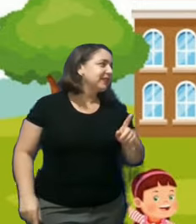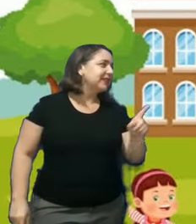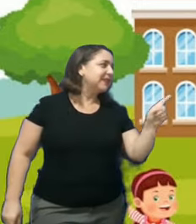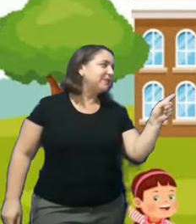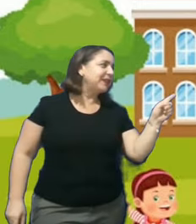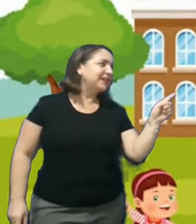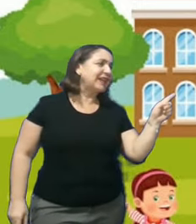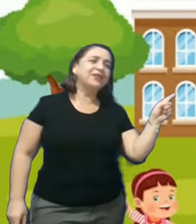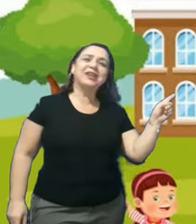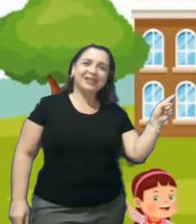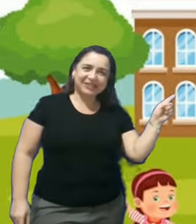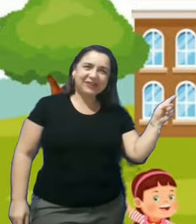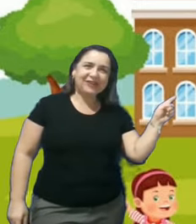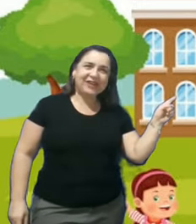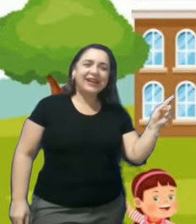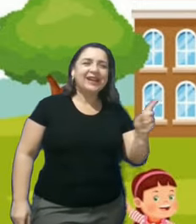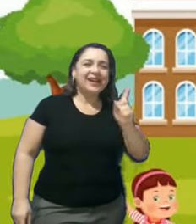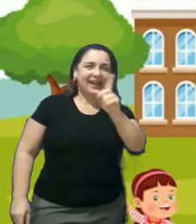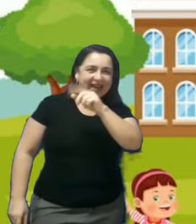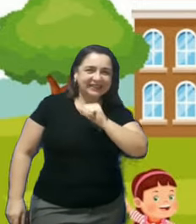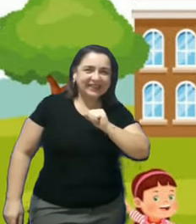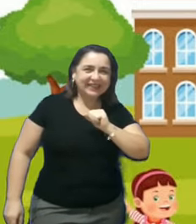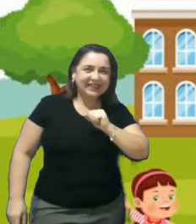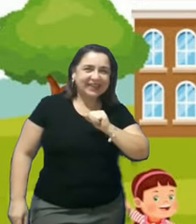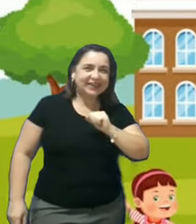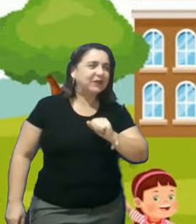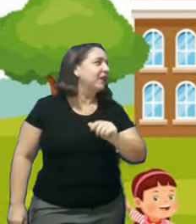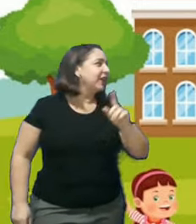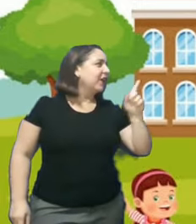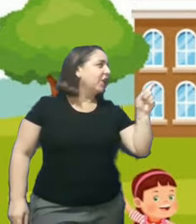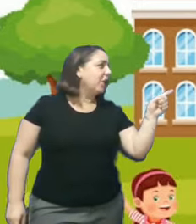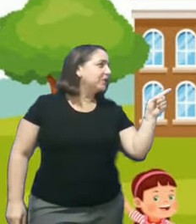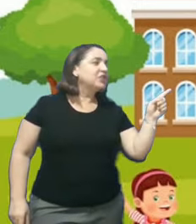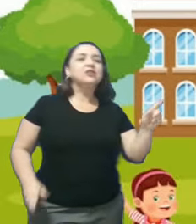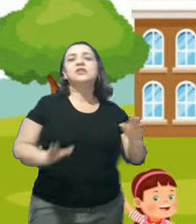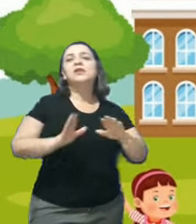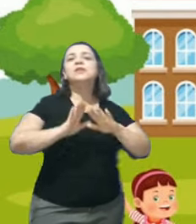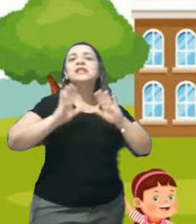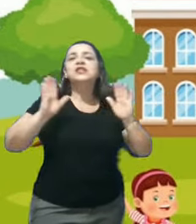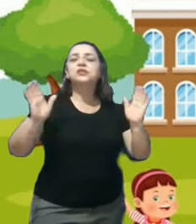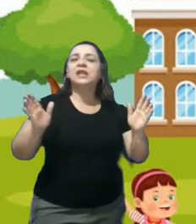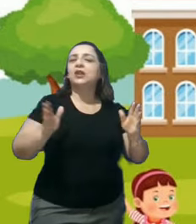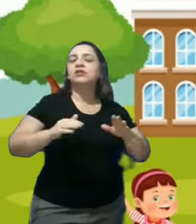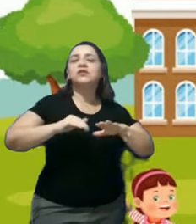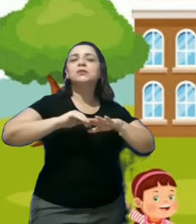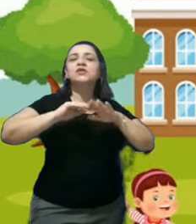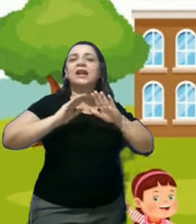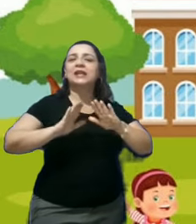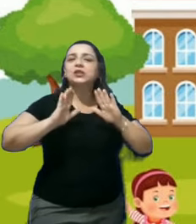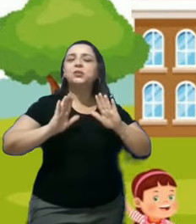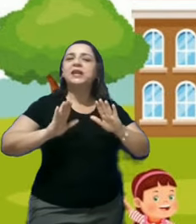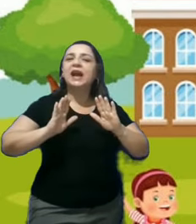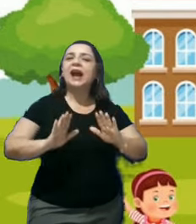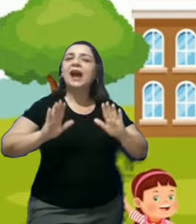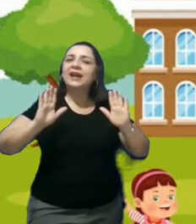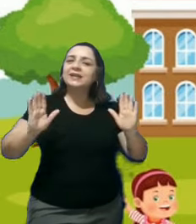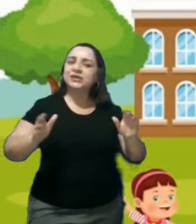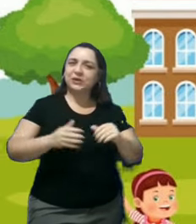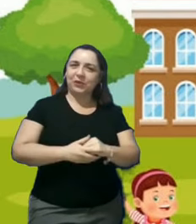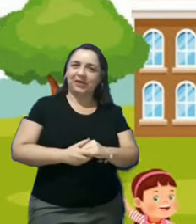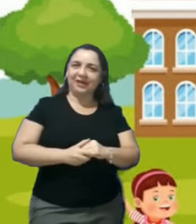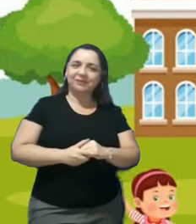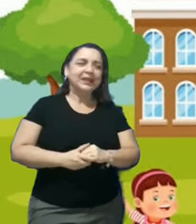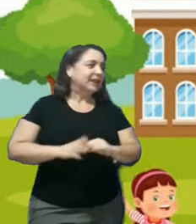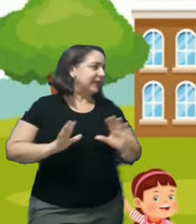Se pensaram na escola, acertaram. Hoje nós vamos estudar, nós vamos falar sobre a